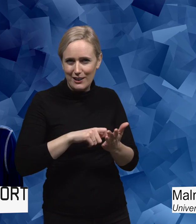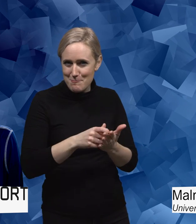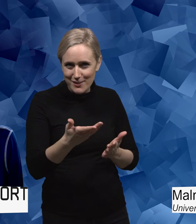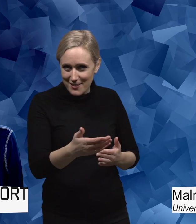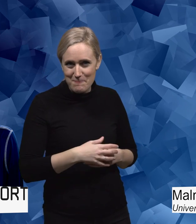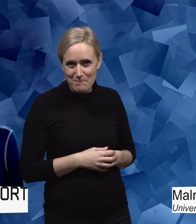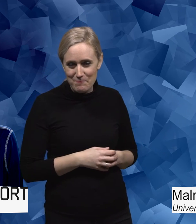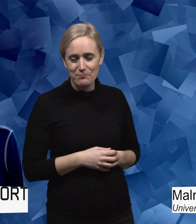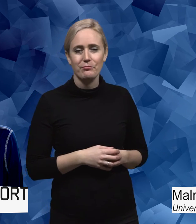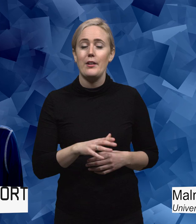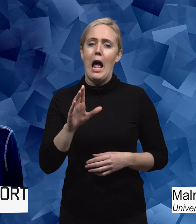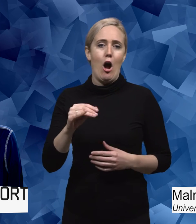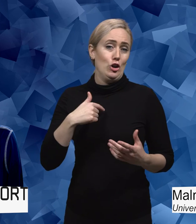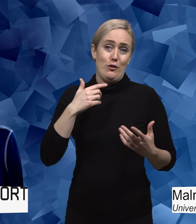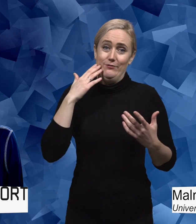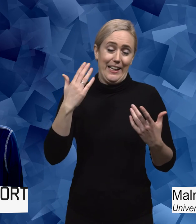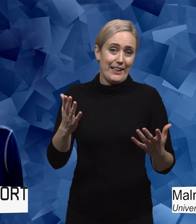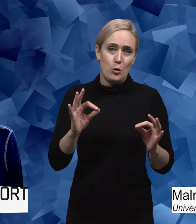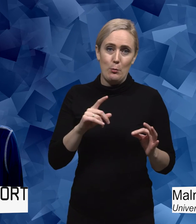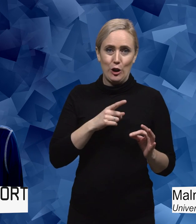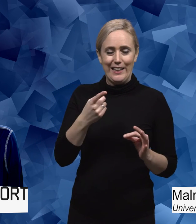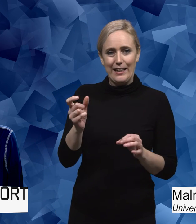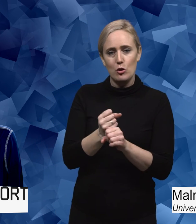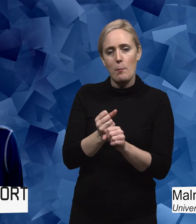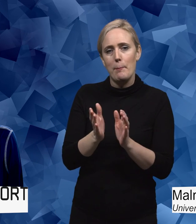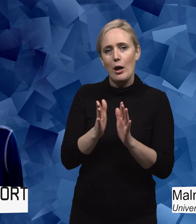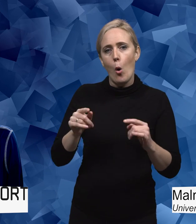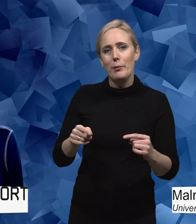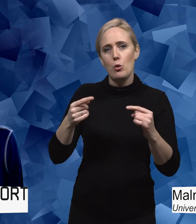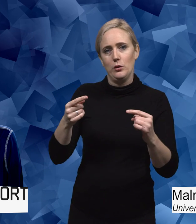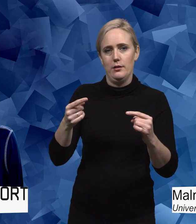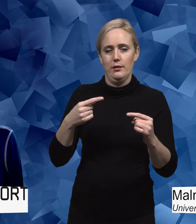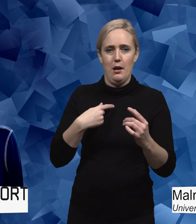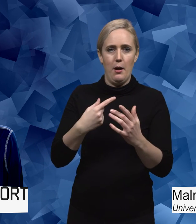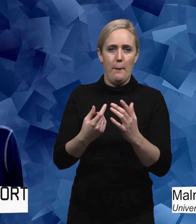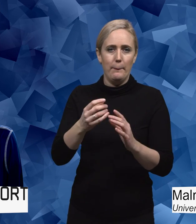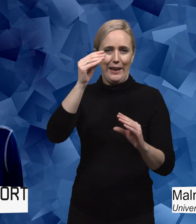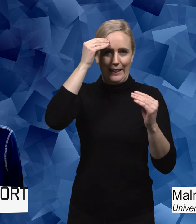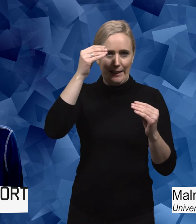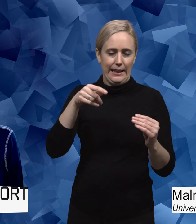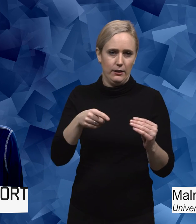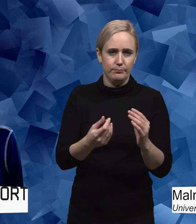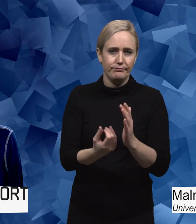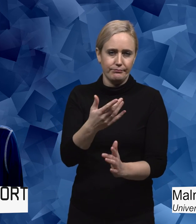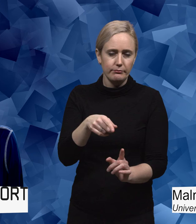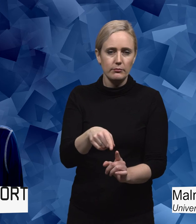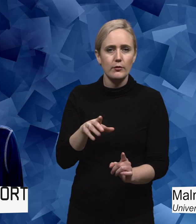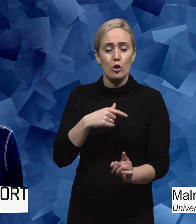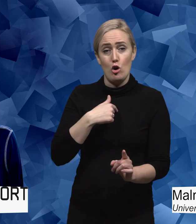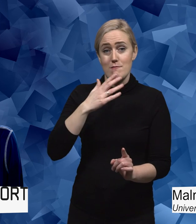Alltså, jag vet ju inte hur mycket ni jobbar med opinionsbildning faktiskt. Men jag vet ju, nu bor ju jag i Malmö